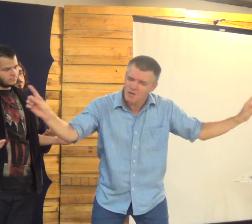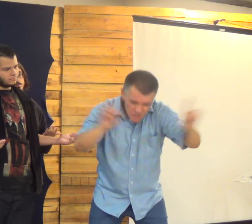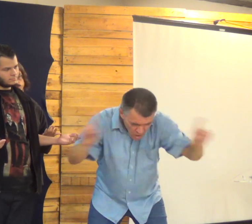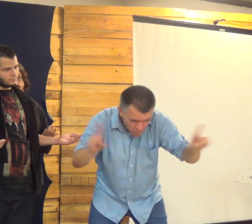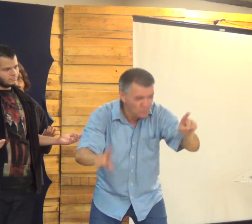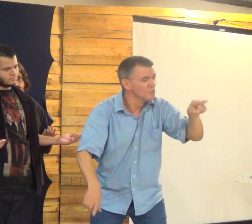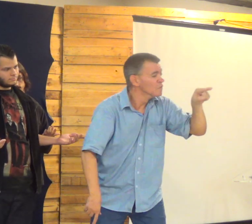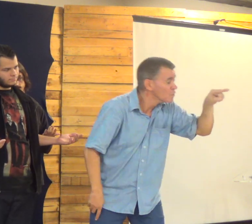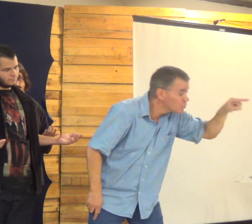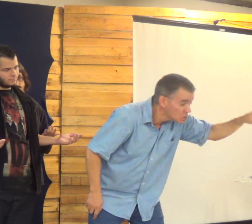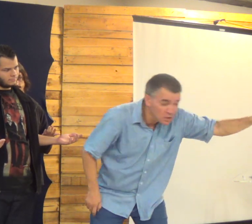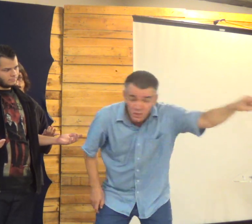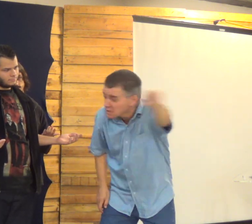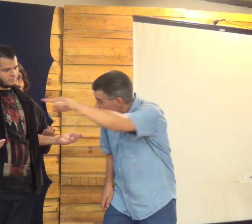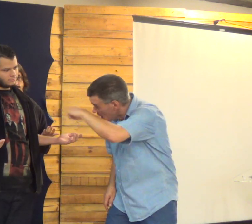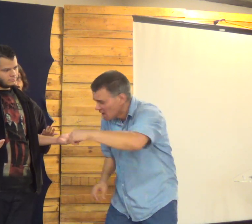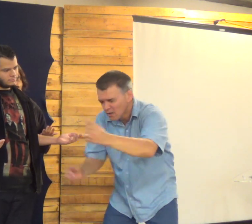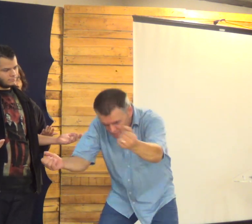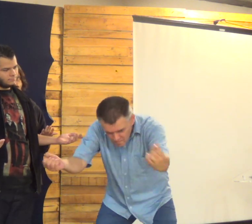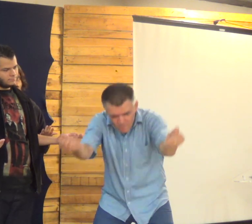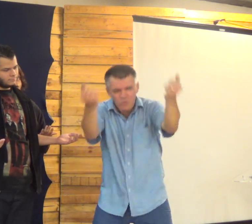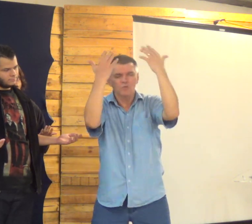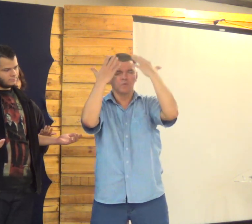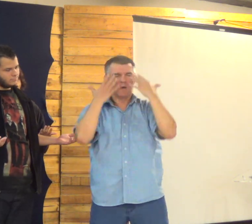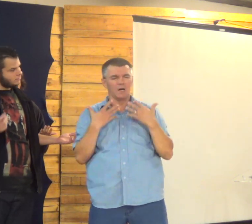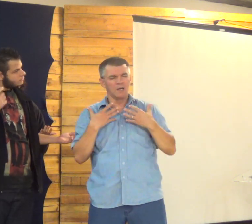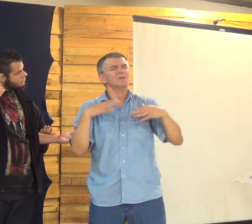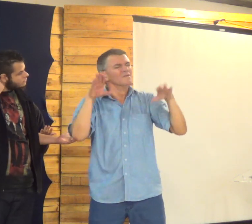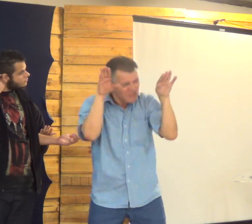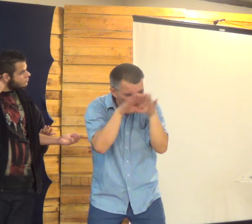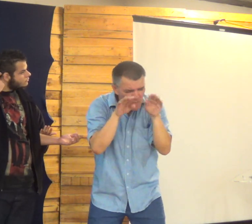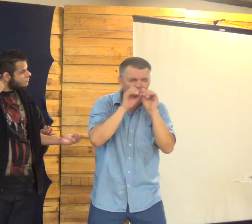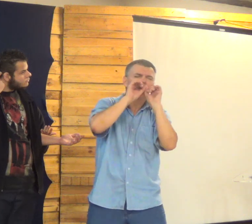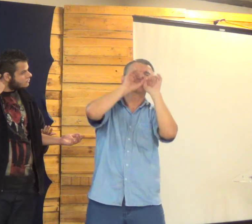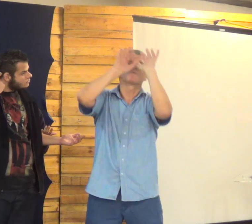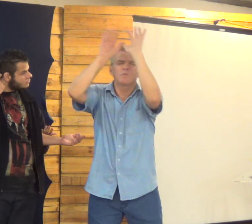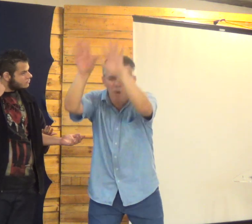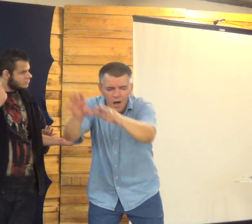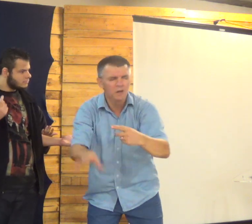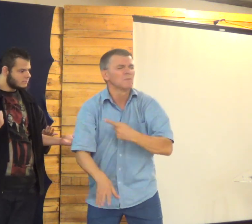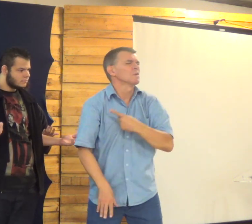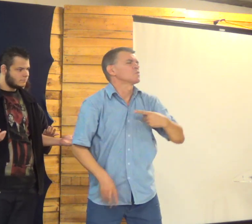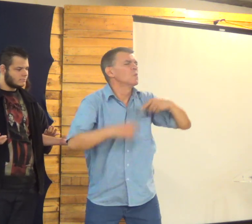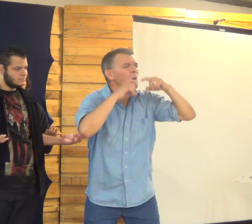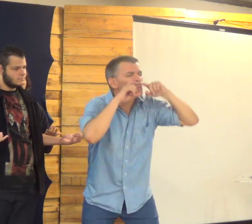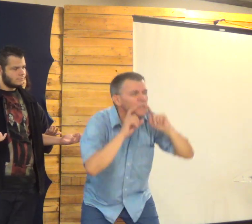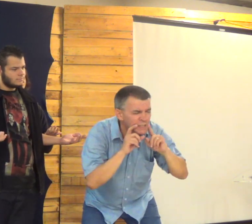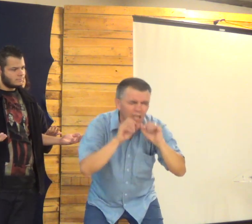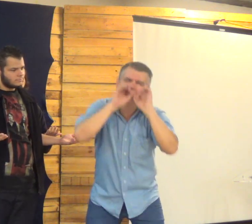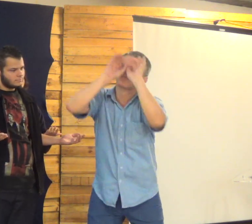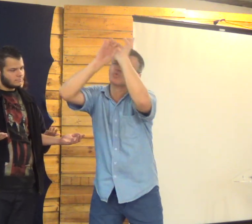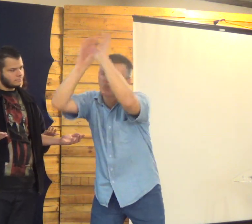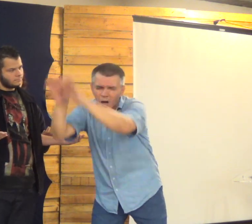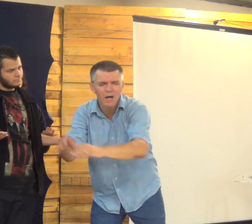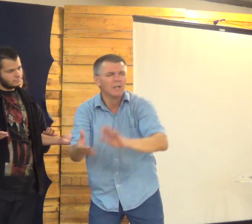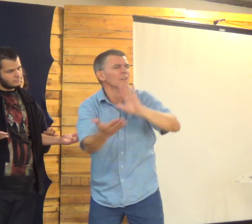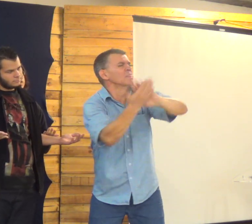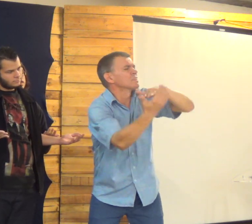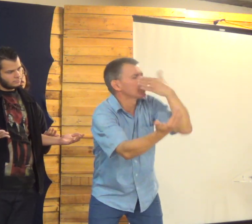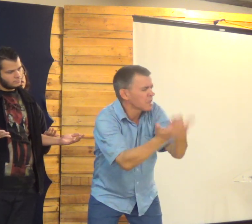Que o outro ore por mim também Que uns orem pelos outros Senhor Isso é bênção É coisa boa Abençoe o pastor Donirão Que está